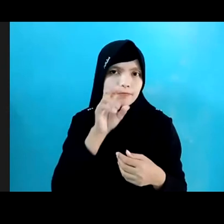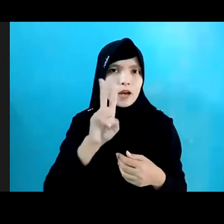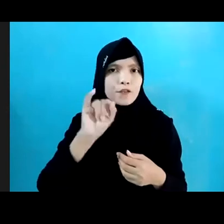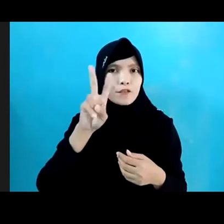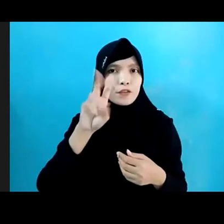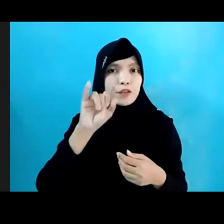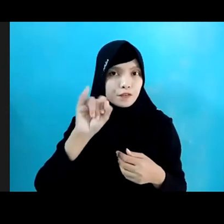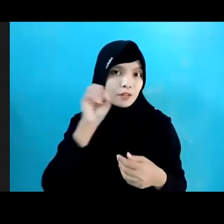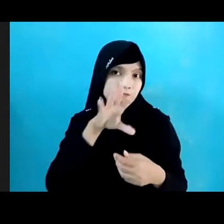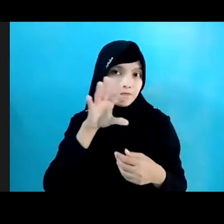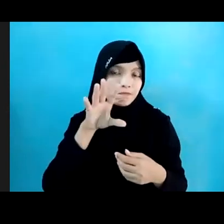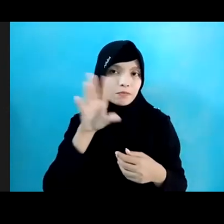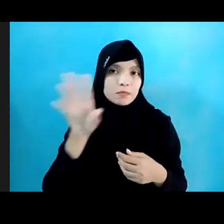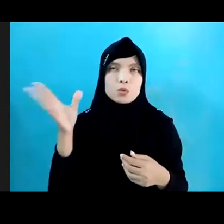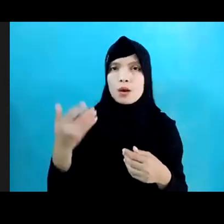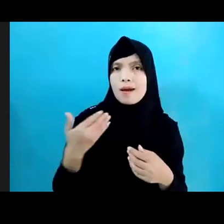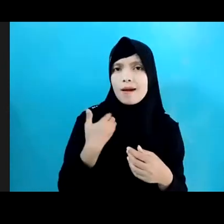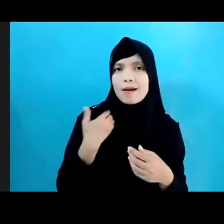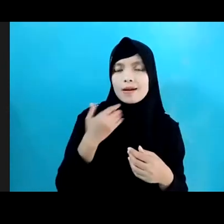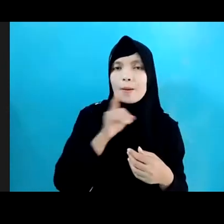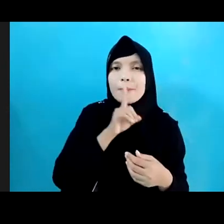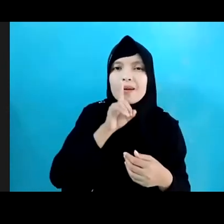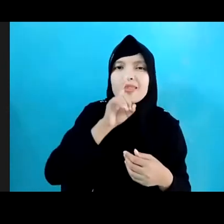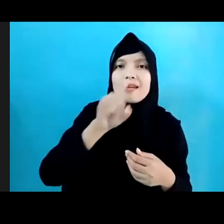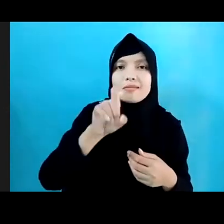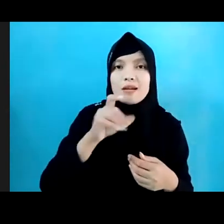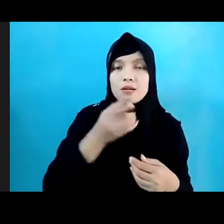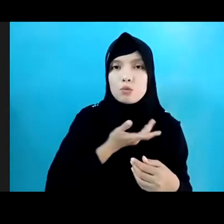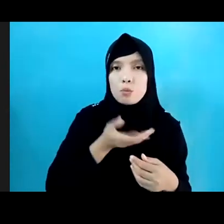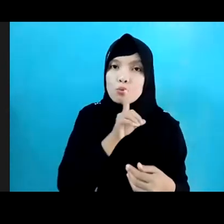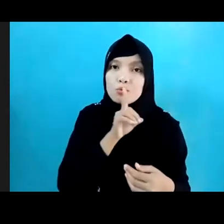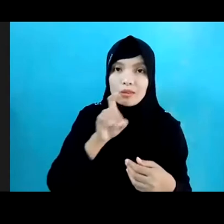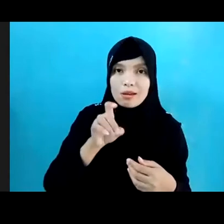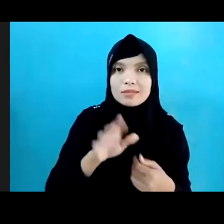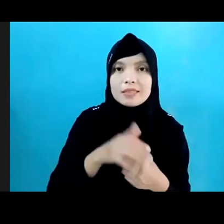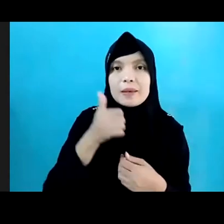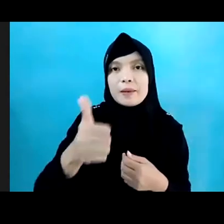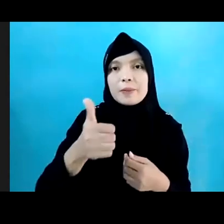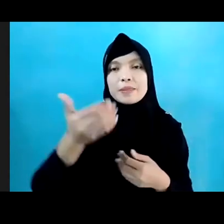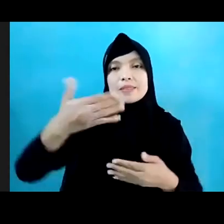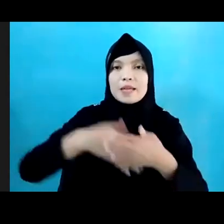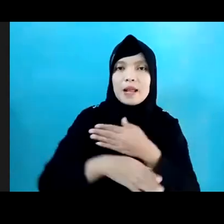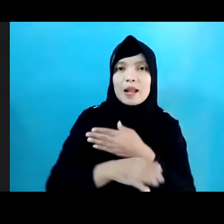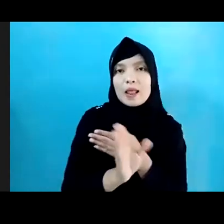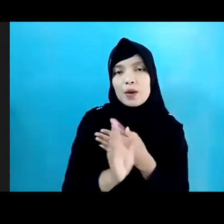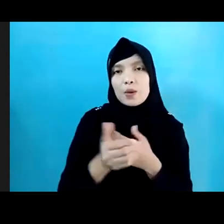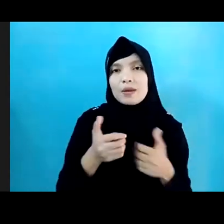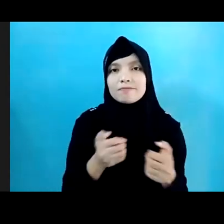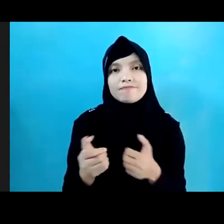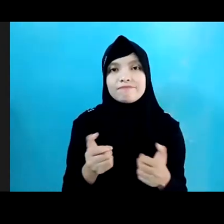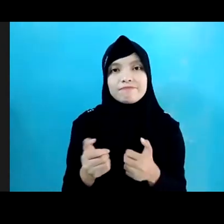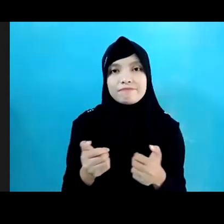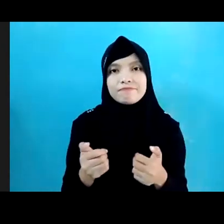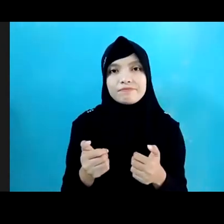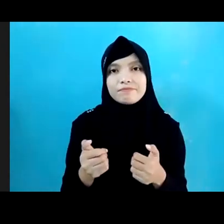kemudian Ada Pertanyaan-pertanyaan Yang ingin Ditanyakan Begitu Kami Persilahkan Untuk bisa Langsung Mengetiknya Di